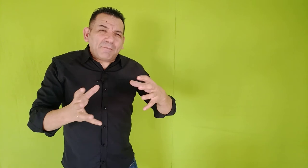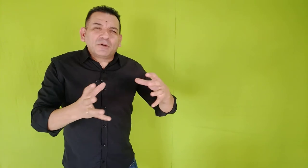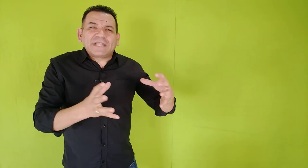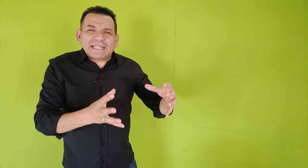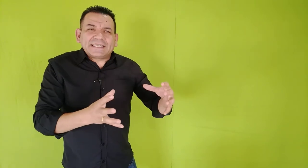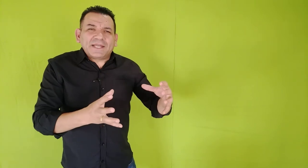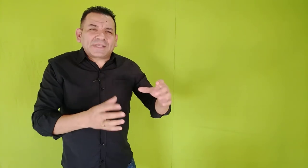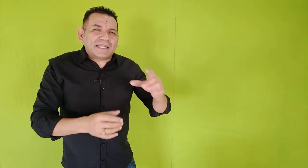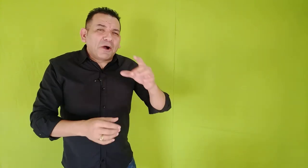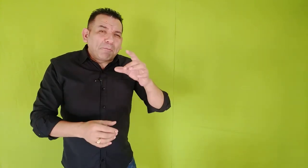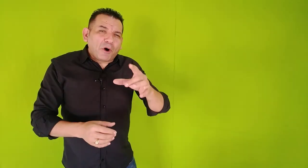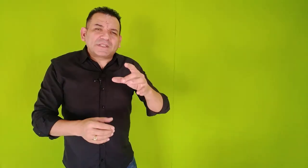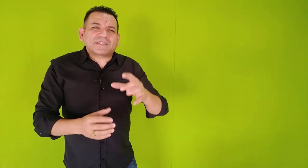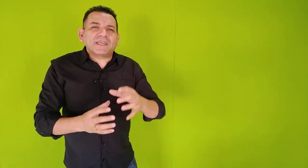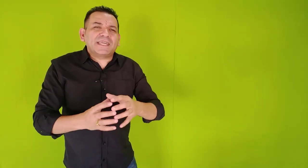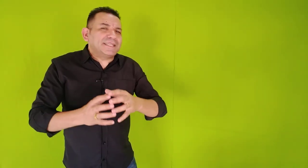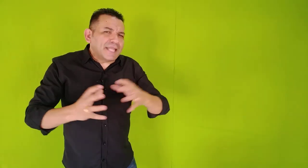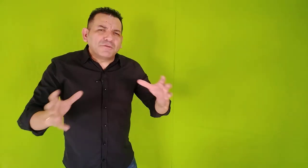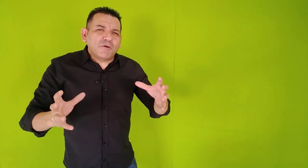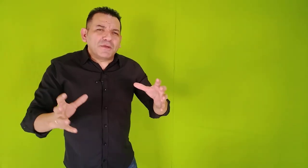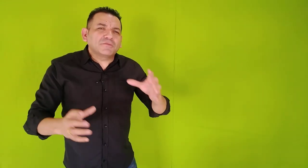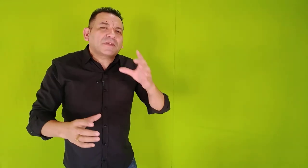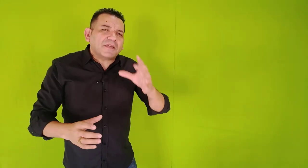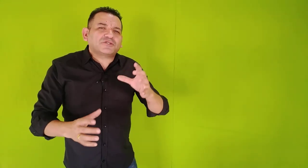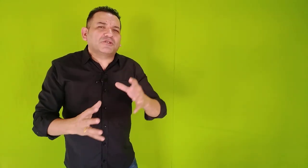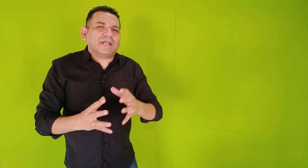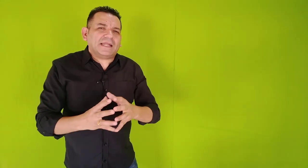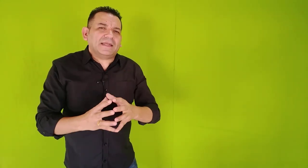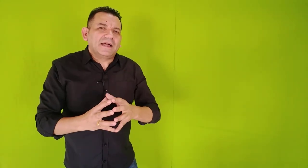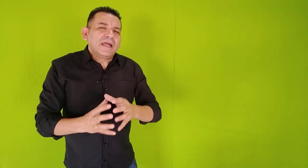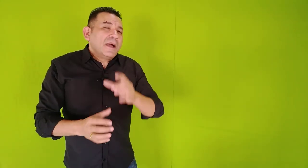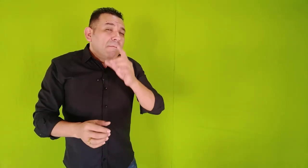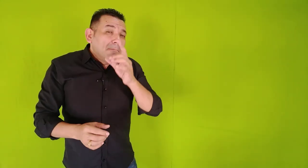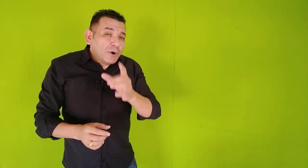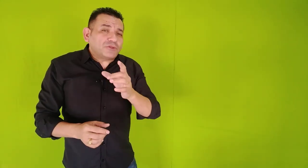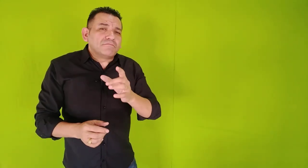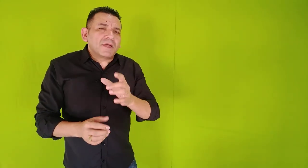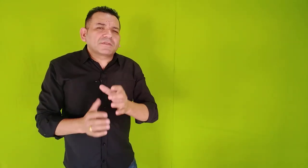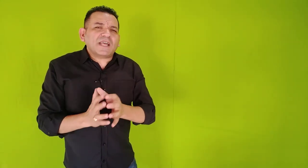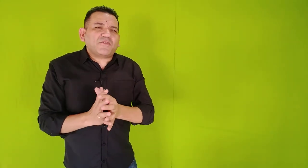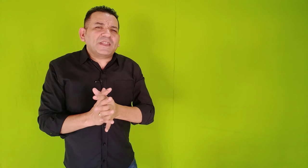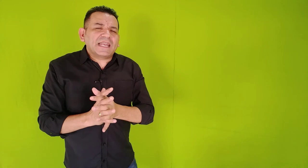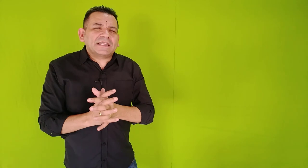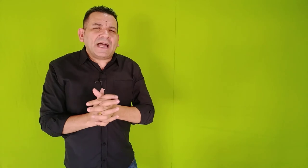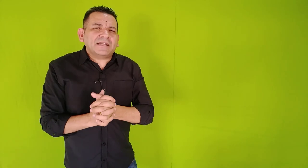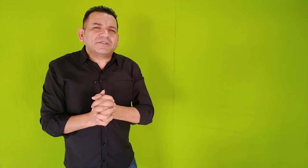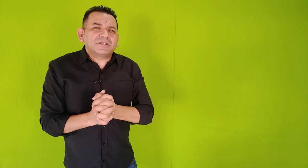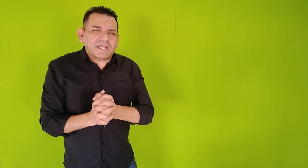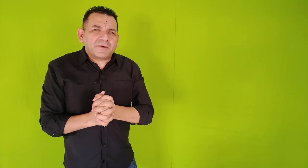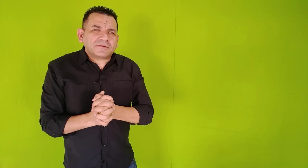bondade de Deus, ela não pode ser em nenhum momento questionada. Muito menos a fidelidade de Deus.